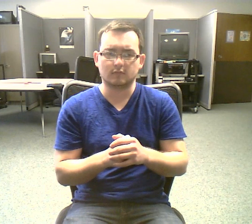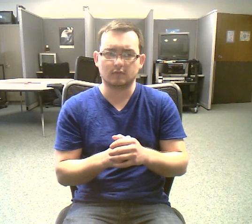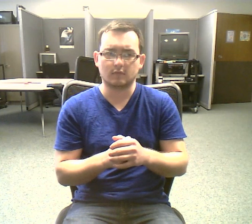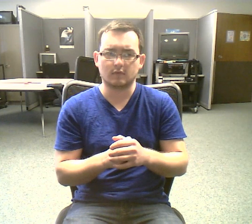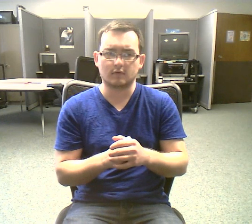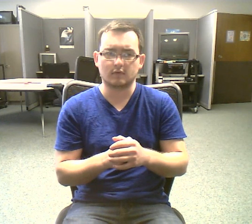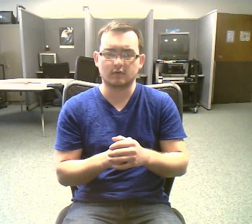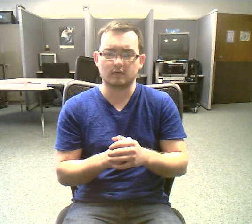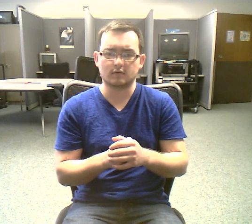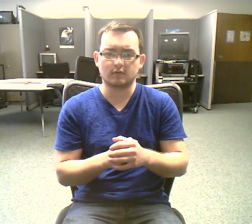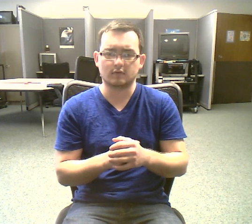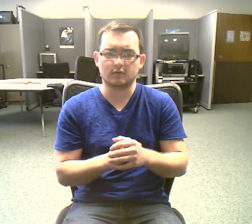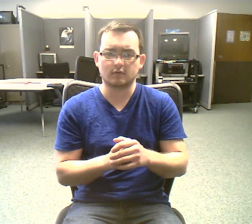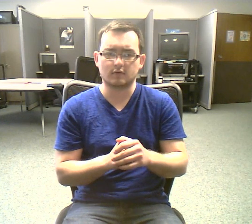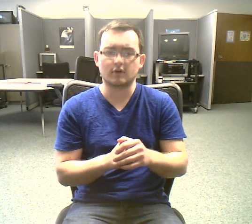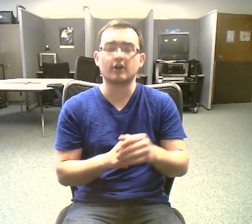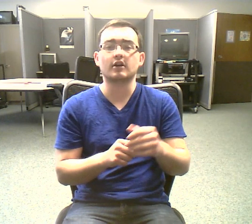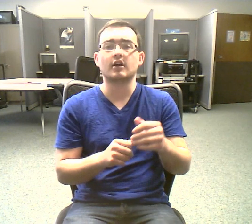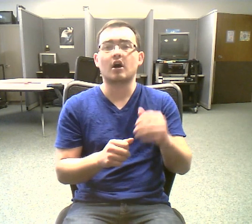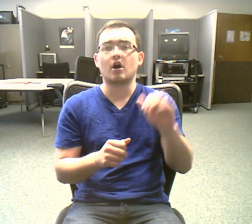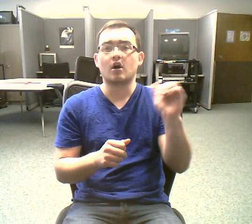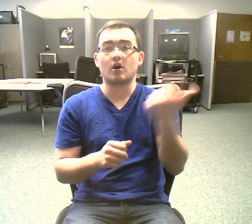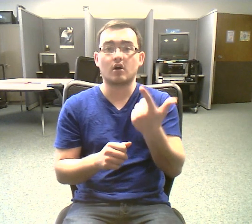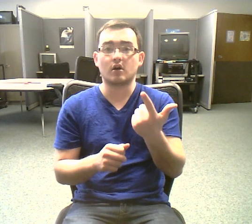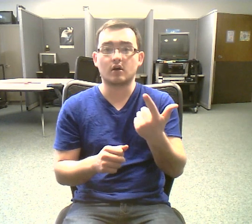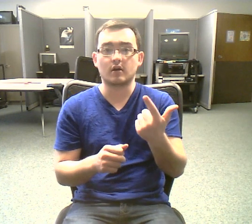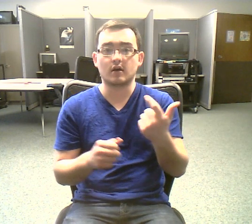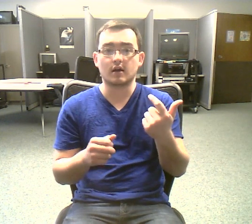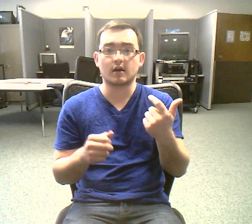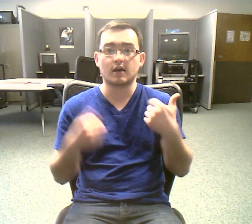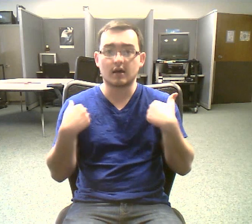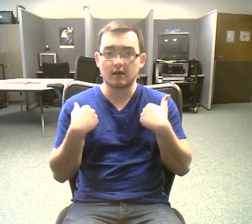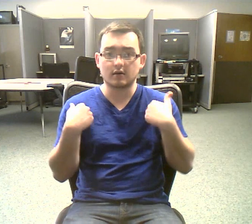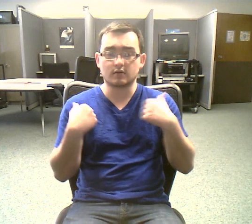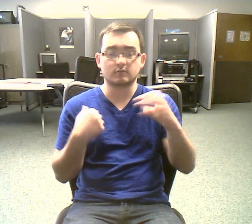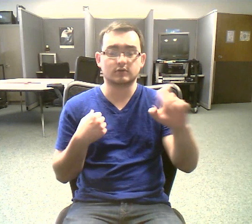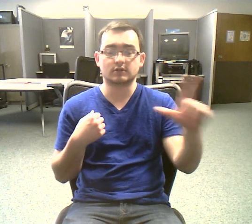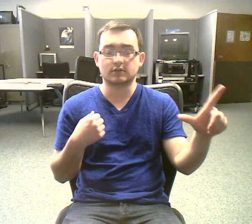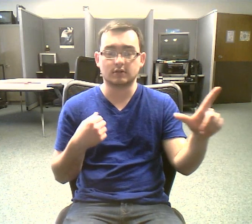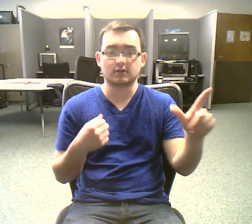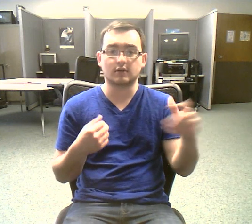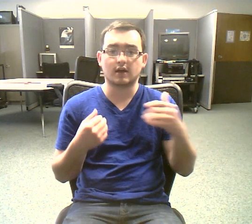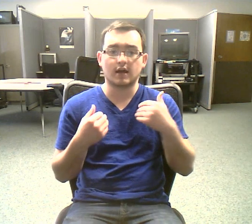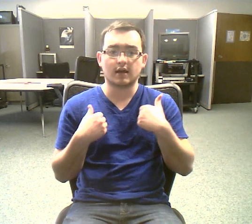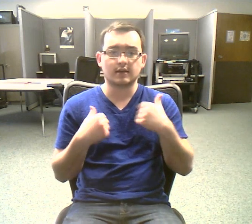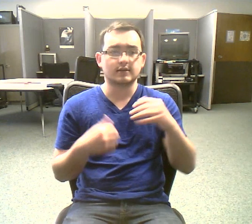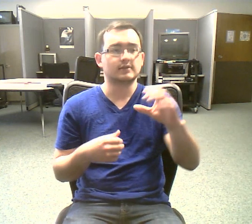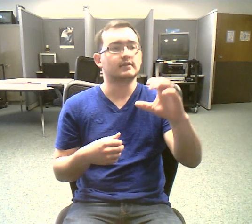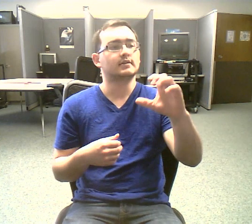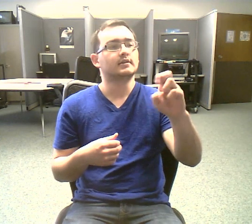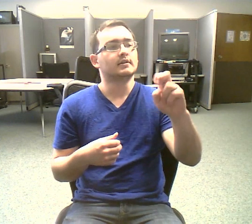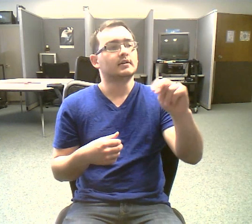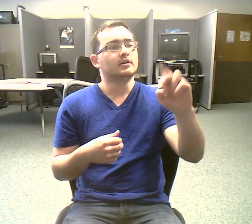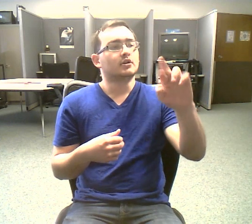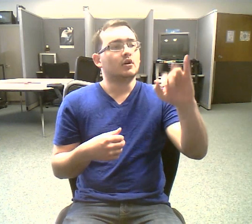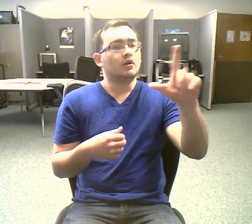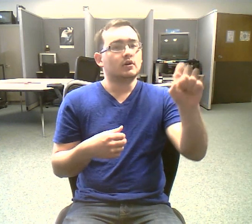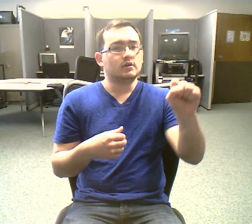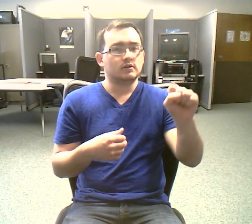Every animal- cell has two small oils called centrioles. They are there to help the cell when it